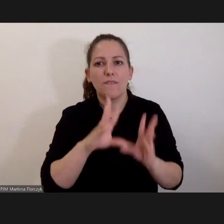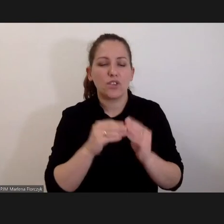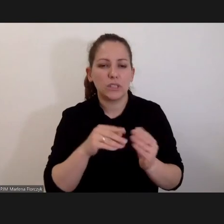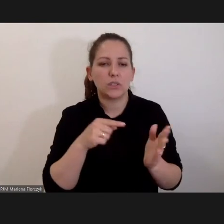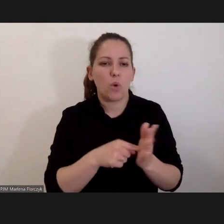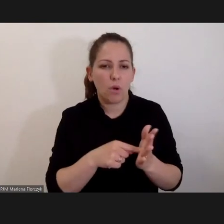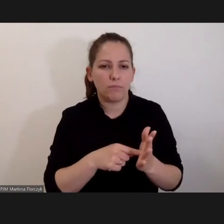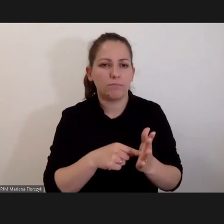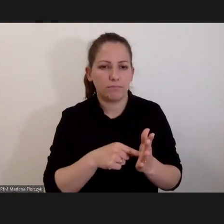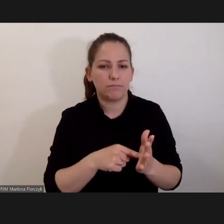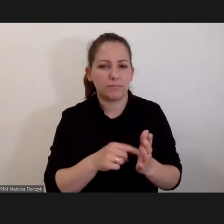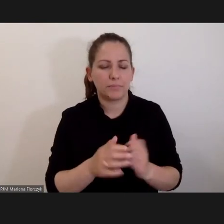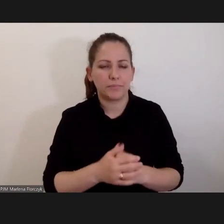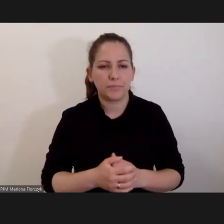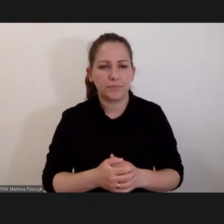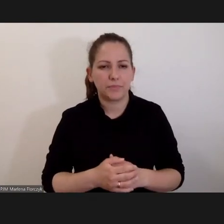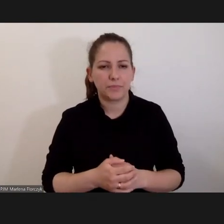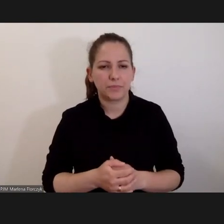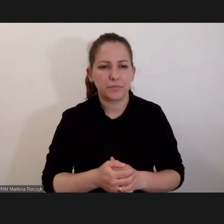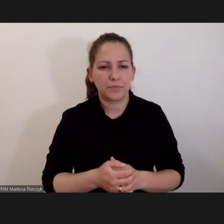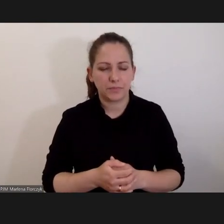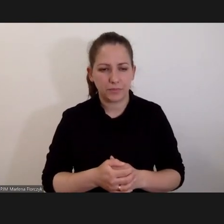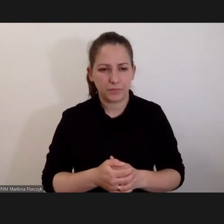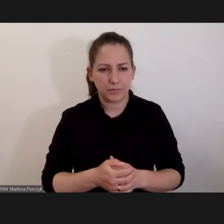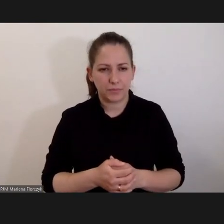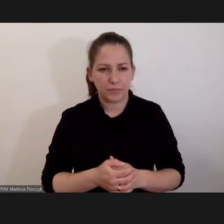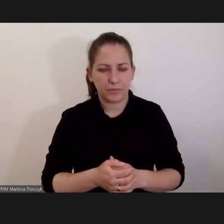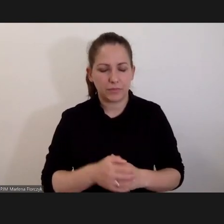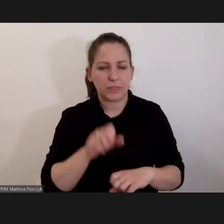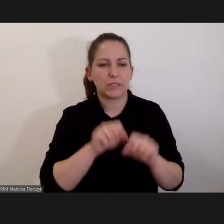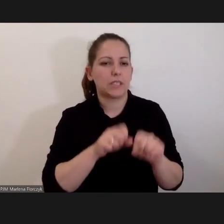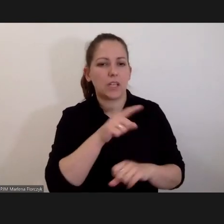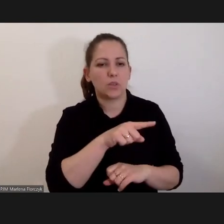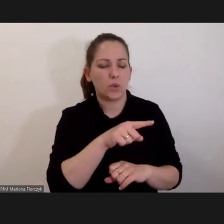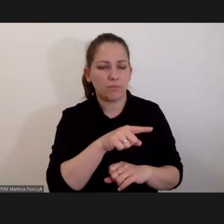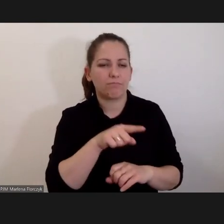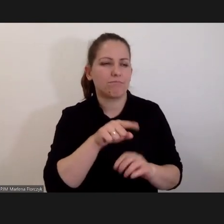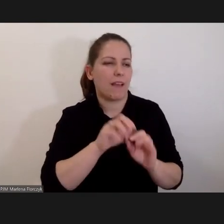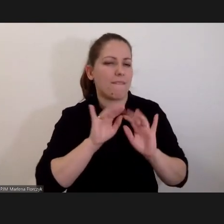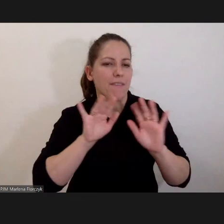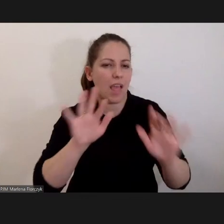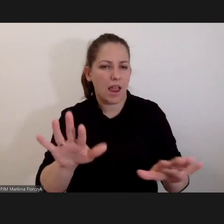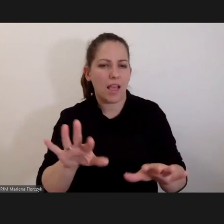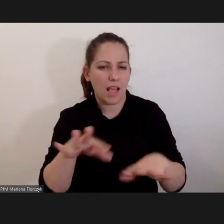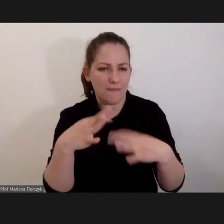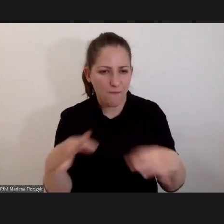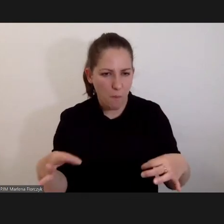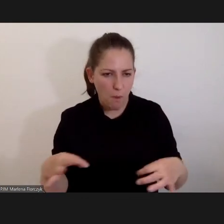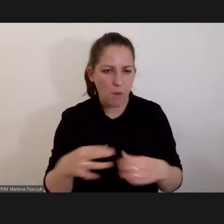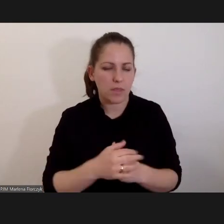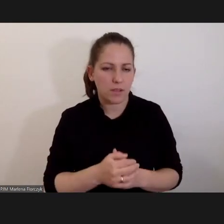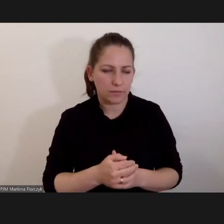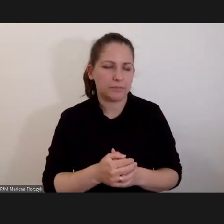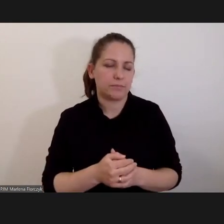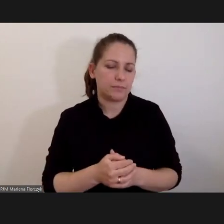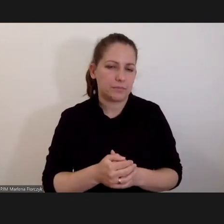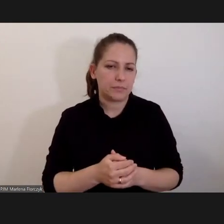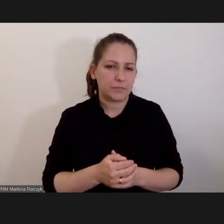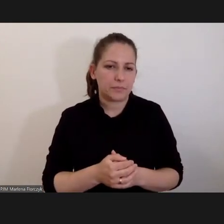pozostawiono interpretacji sędziów. Tu jest tak wiele swobody i interpretacji w tym zakresie,